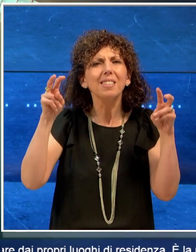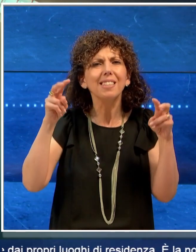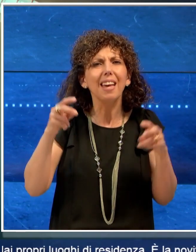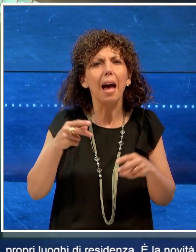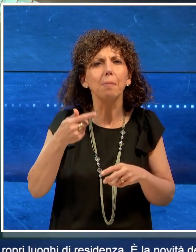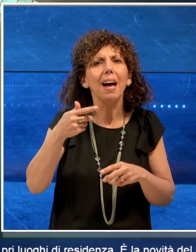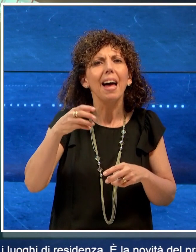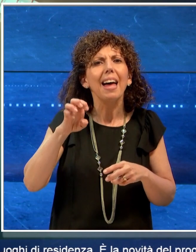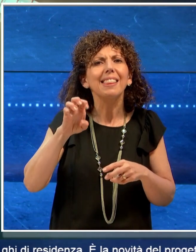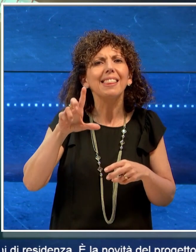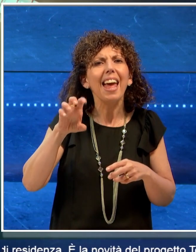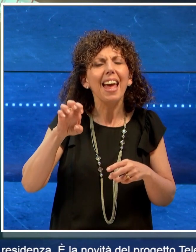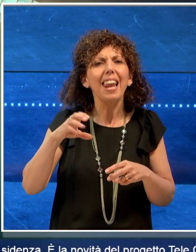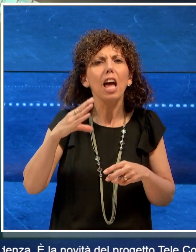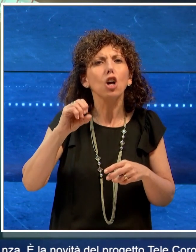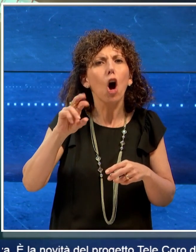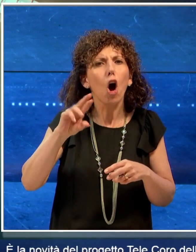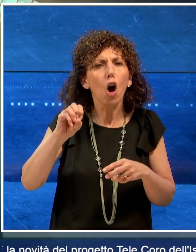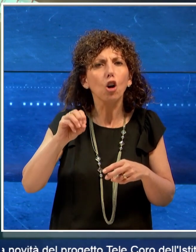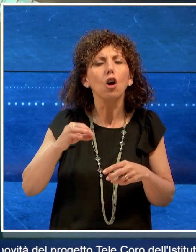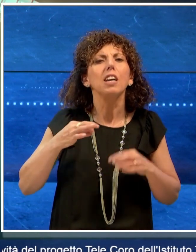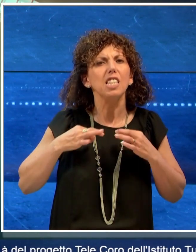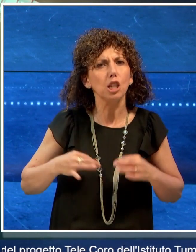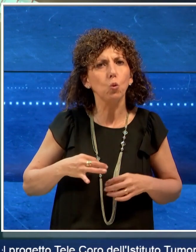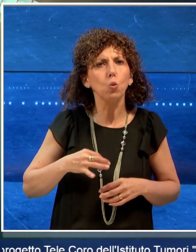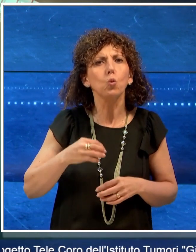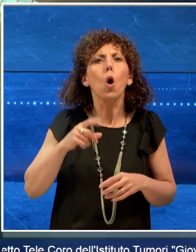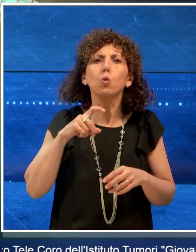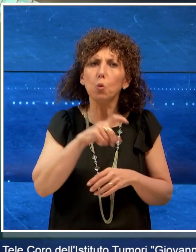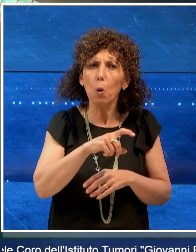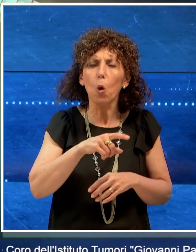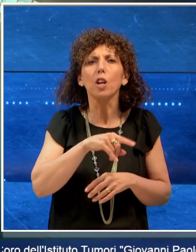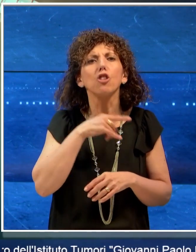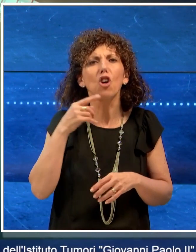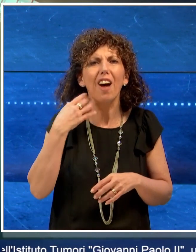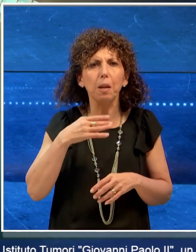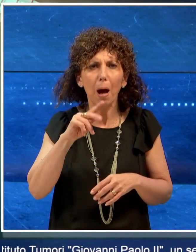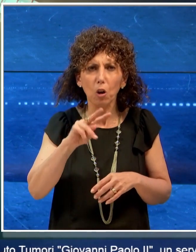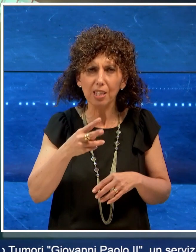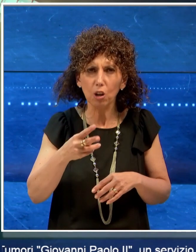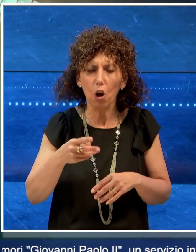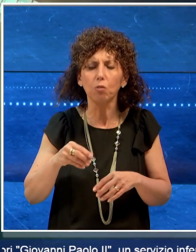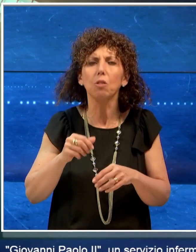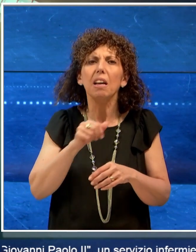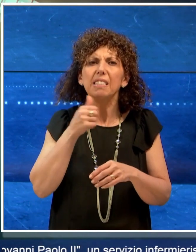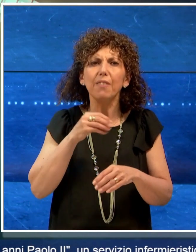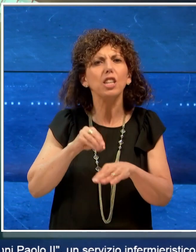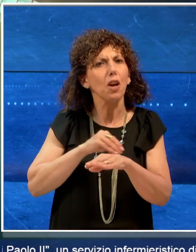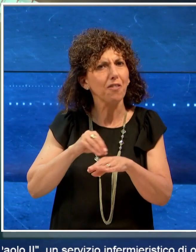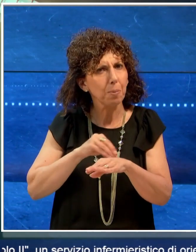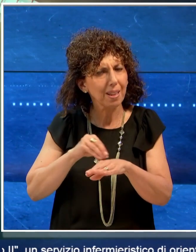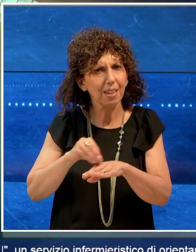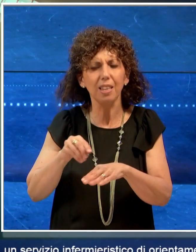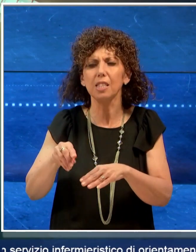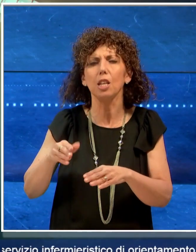'Istituto Tumori Giovanni Paolo II, un servizio infermieristico di orientamento e assistenza